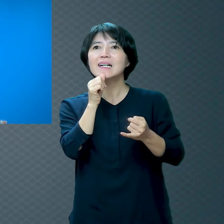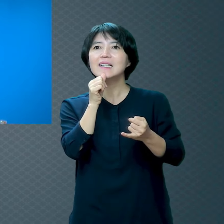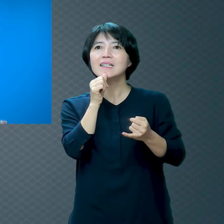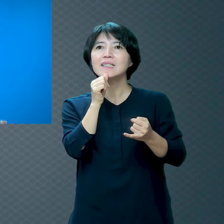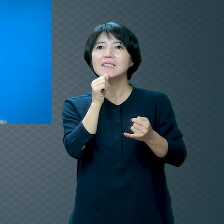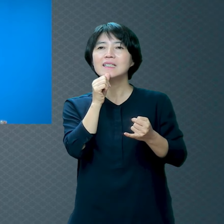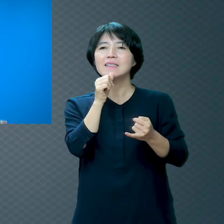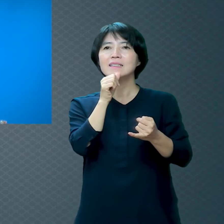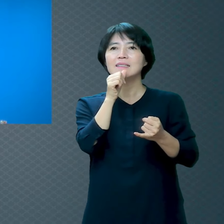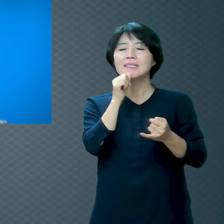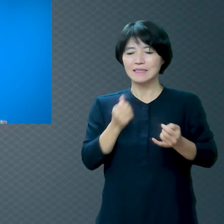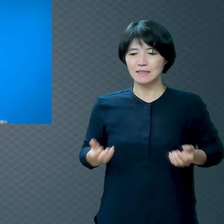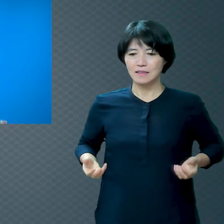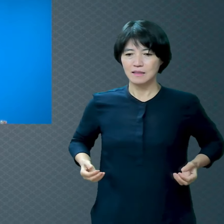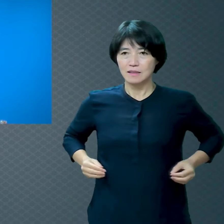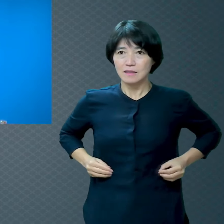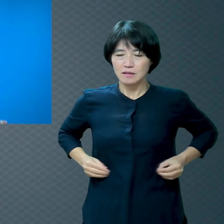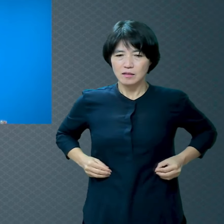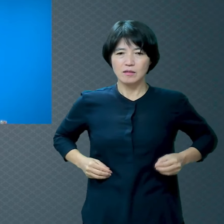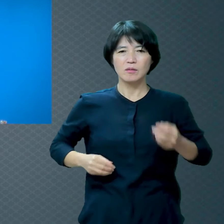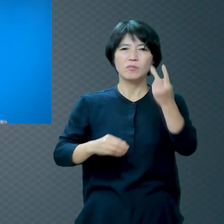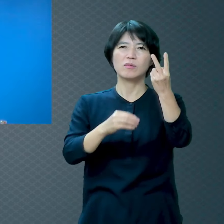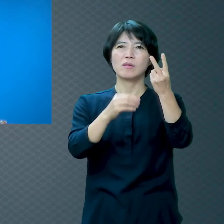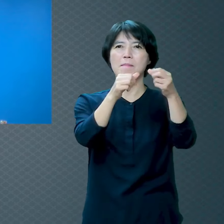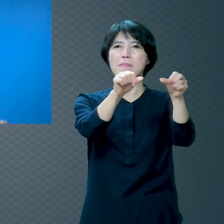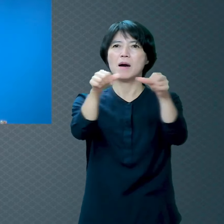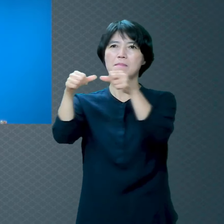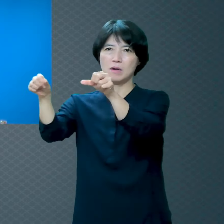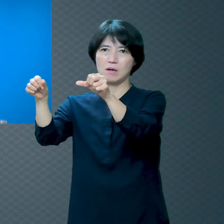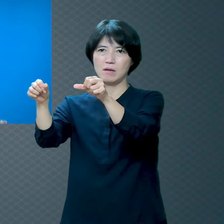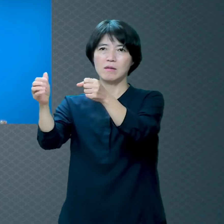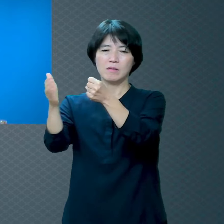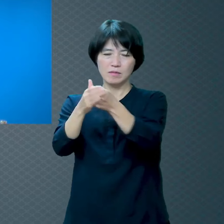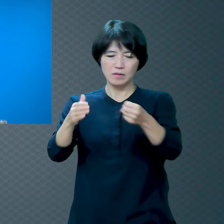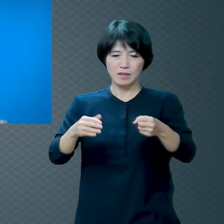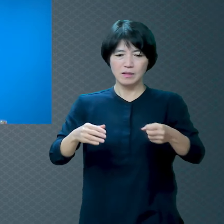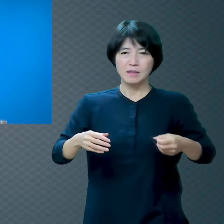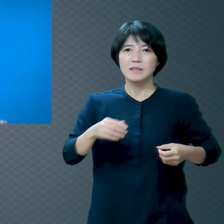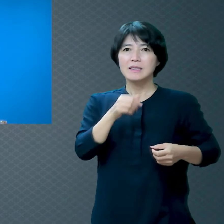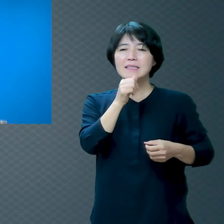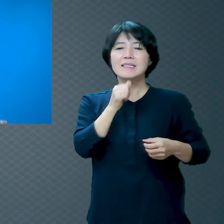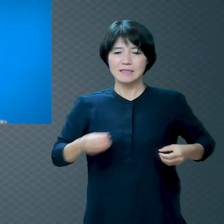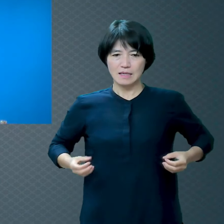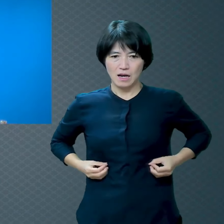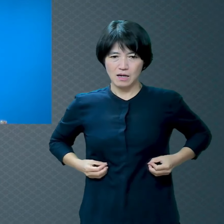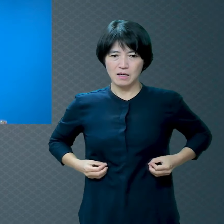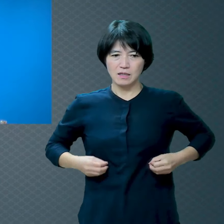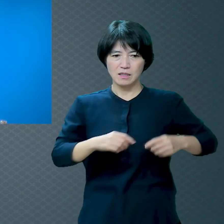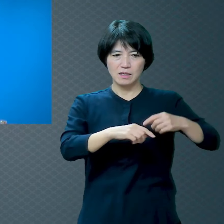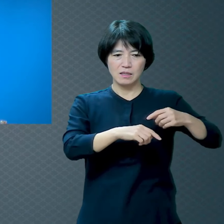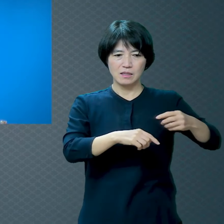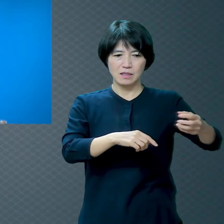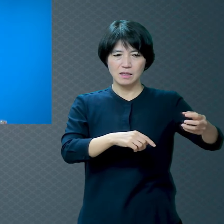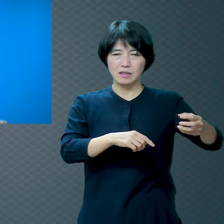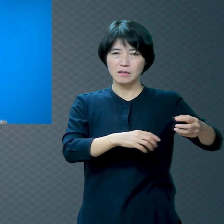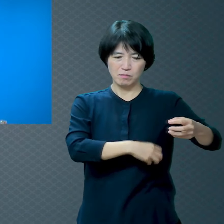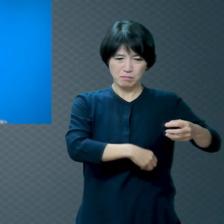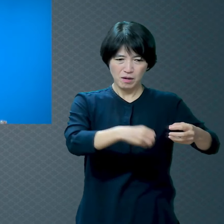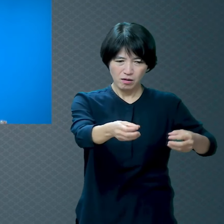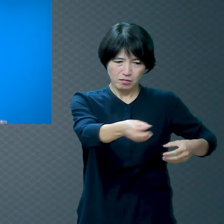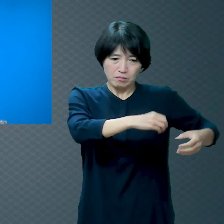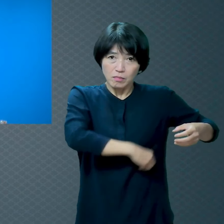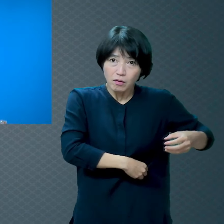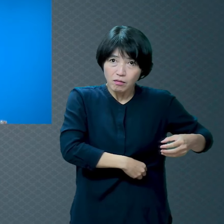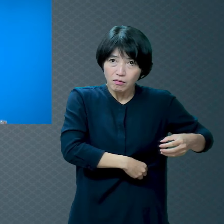번이나 하셨어요 병원에서 돌아가셨는데 돌아가실 때에도요 24시간 진통을 했습니다